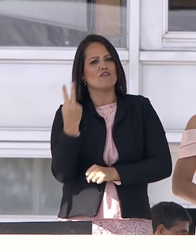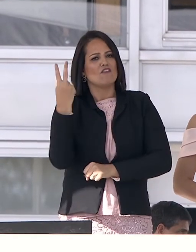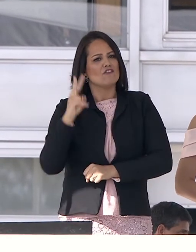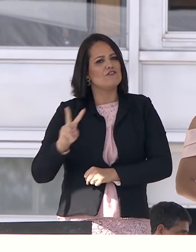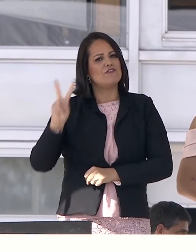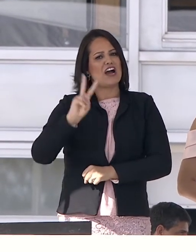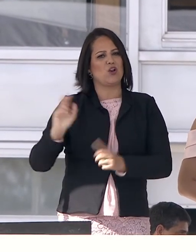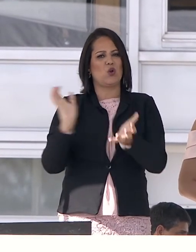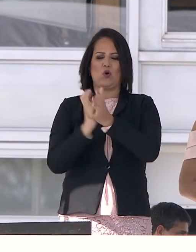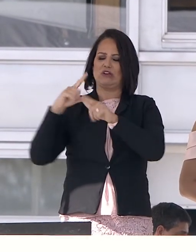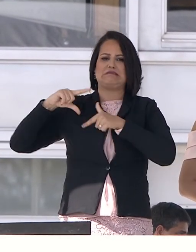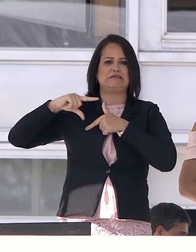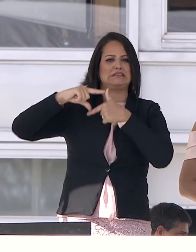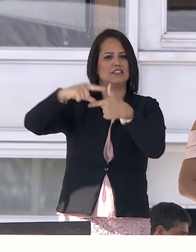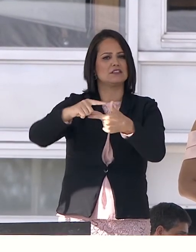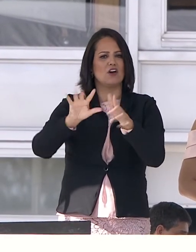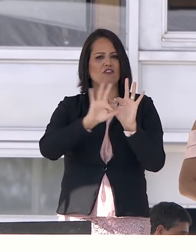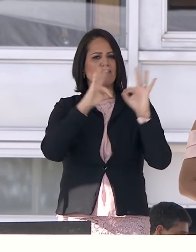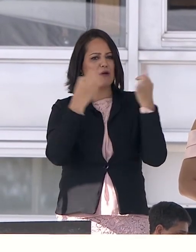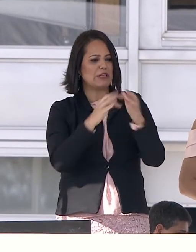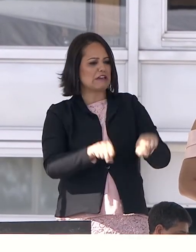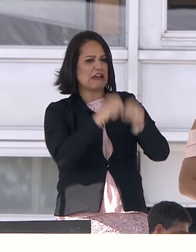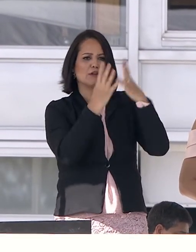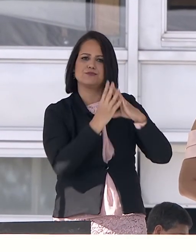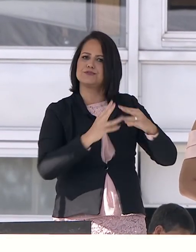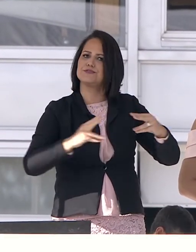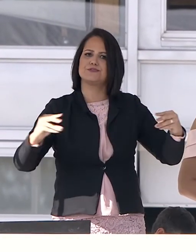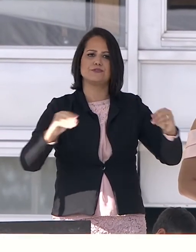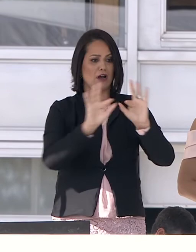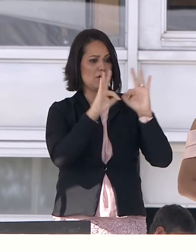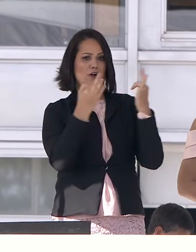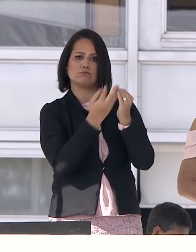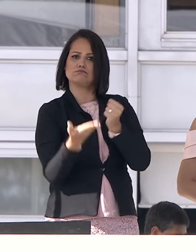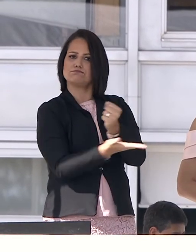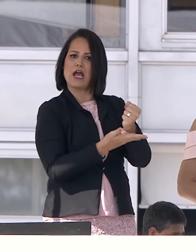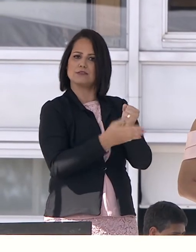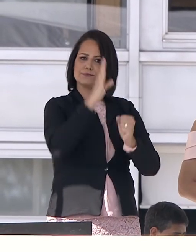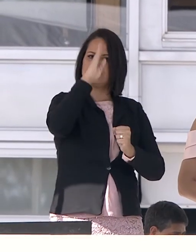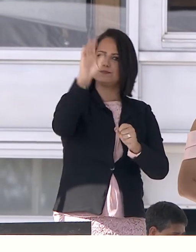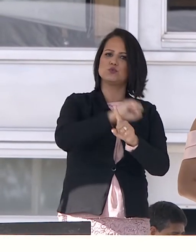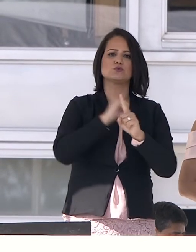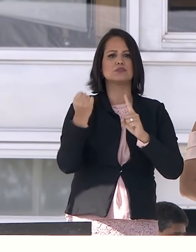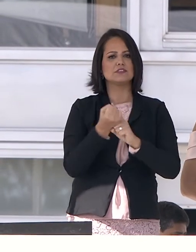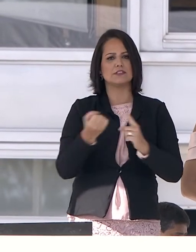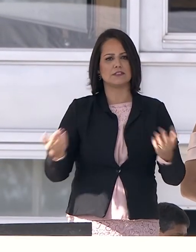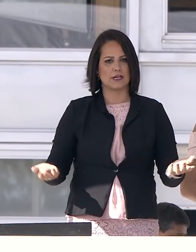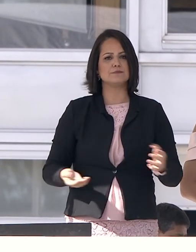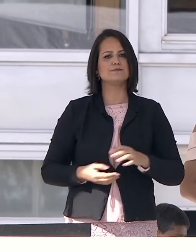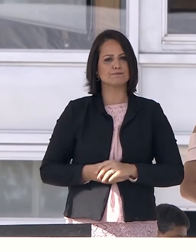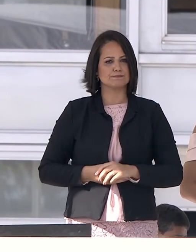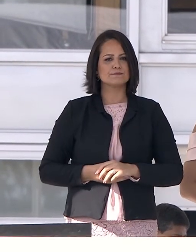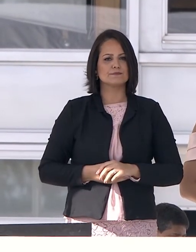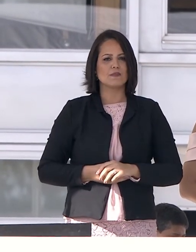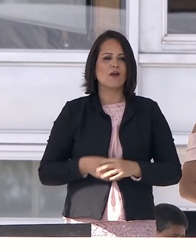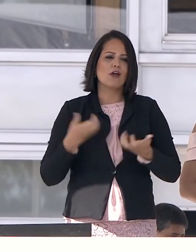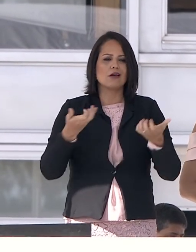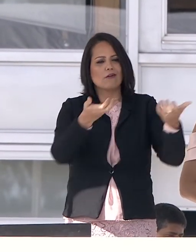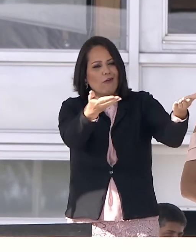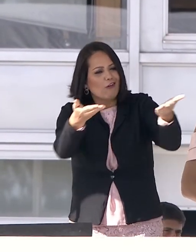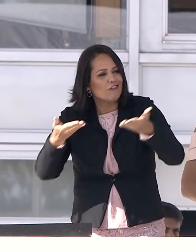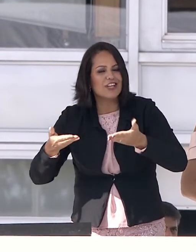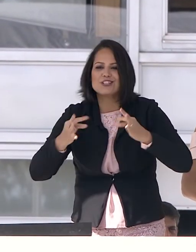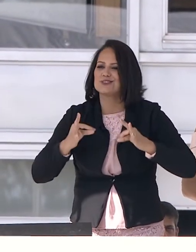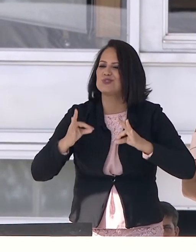Destroem nossas famílias, alicercem da nossa sociedade. E convido a todos